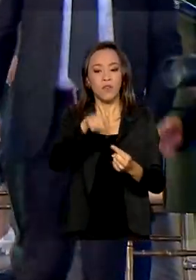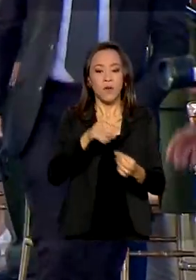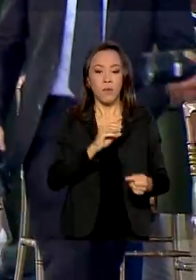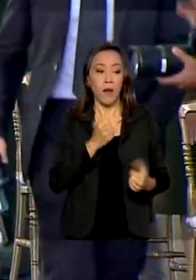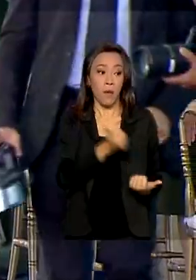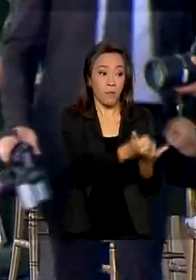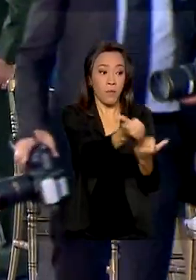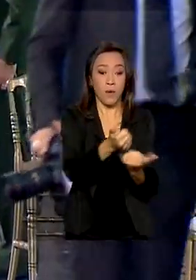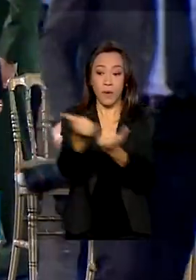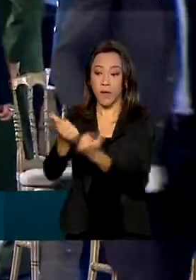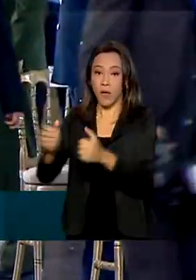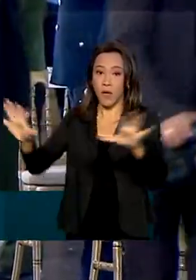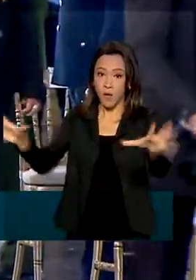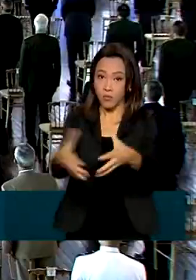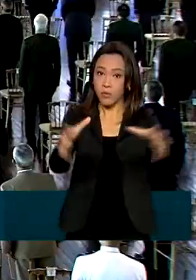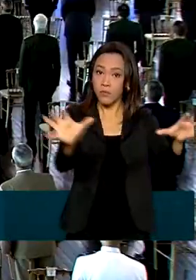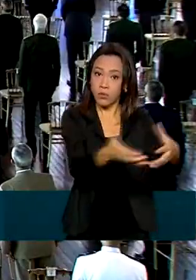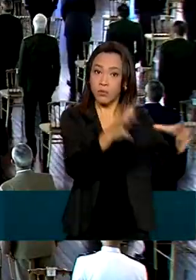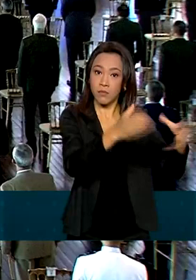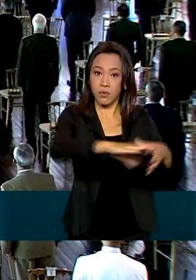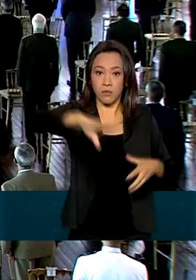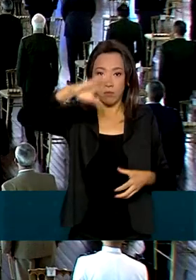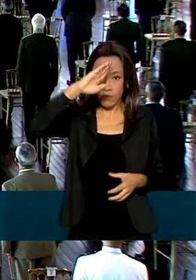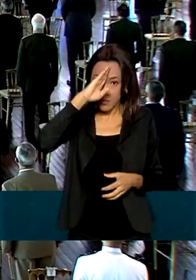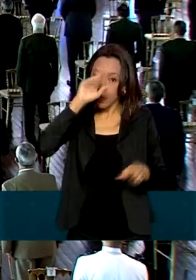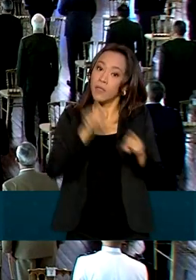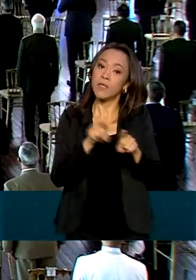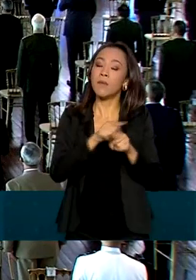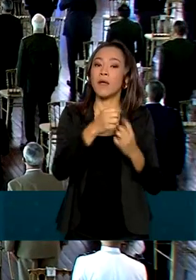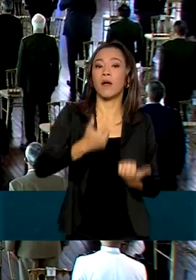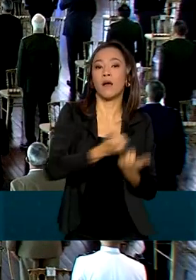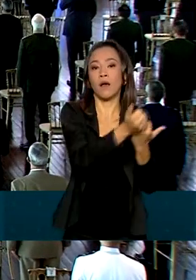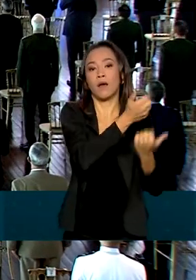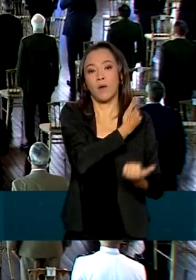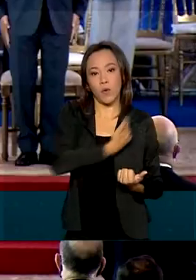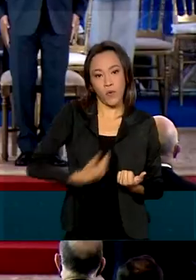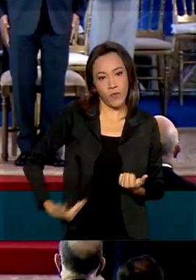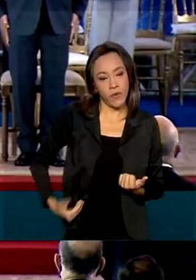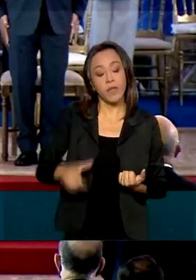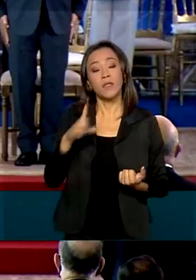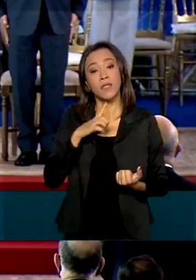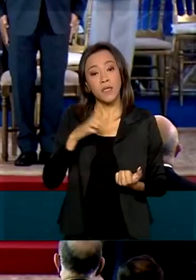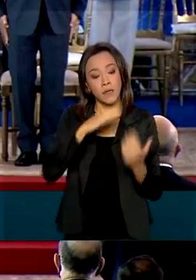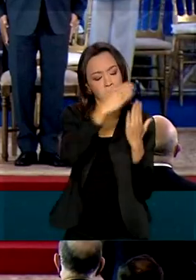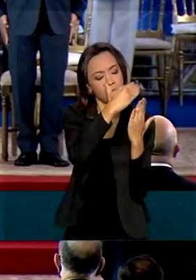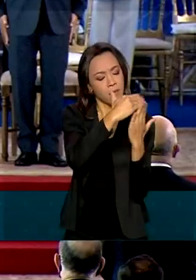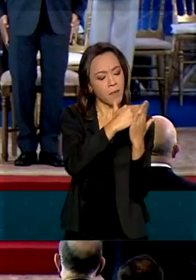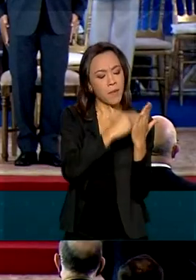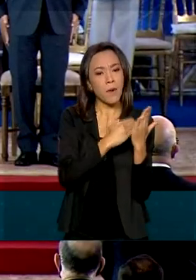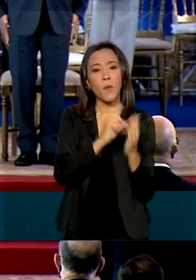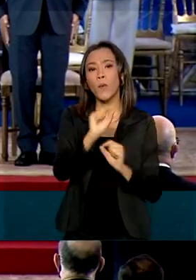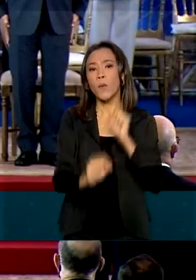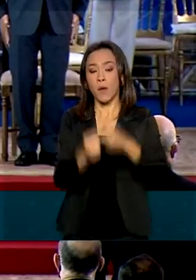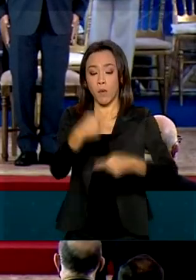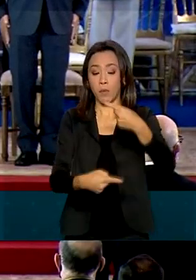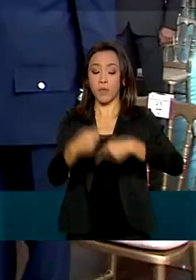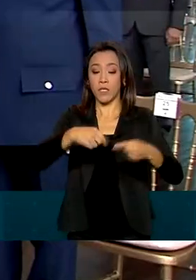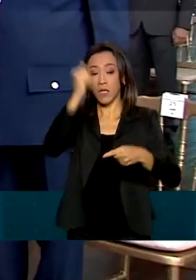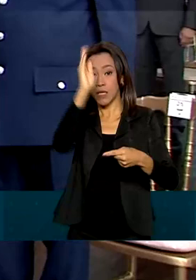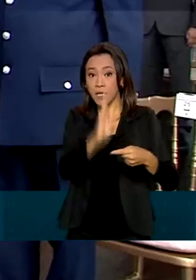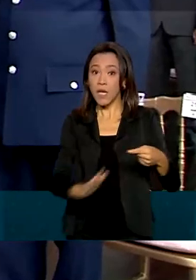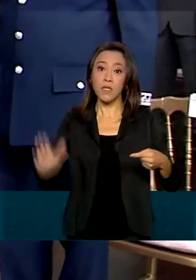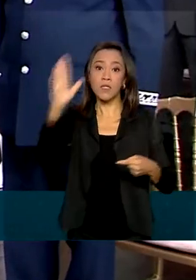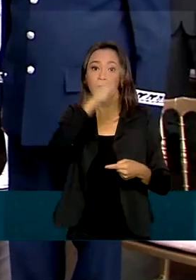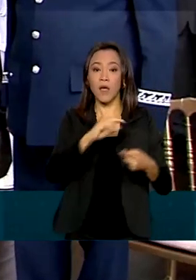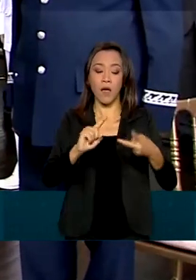Armadas e estreitar as relações com outras áreas do governo. A pasta também estabelece e implementa a Política Nacional de Defesa,